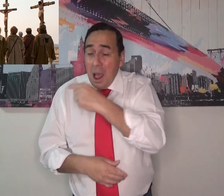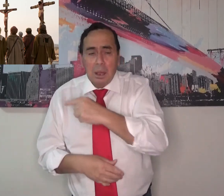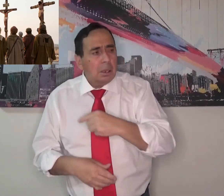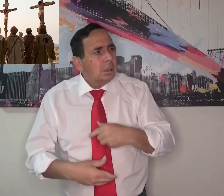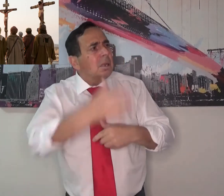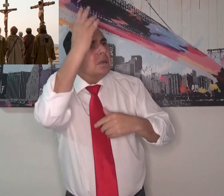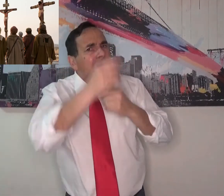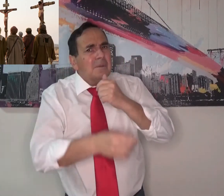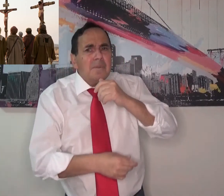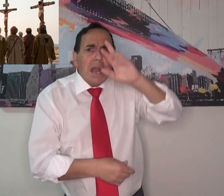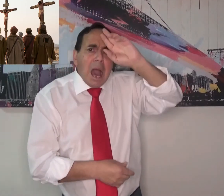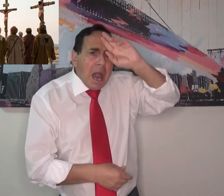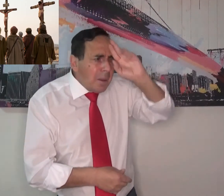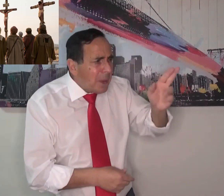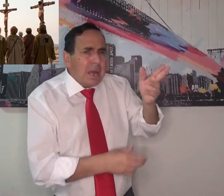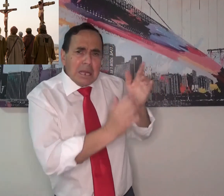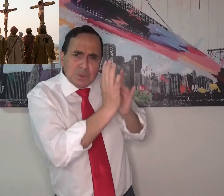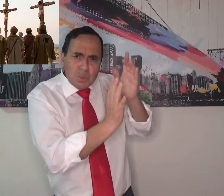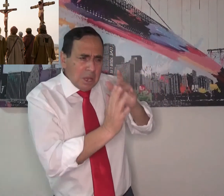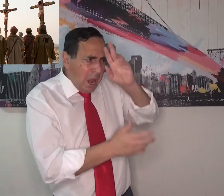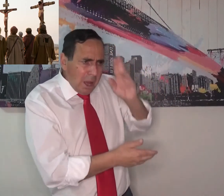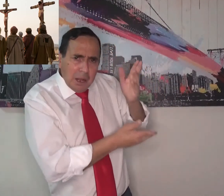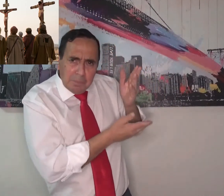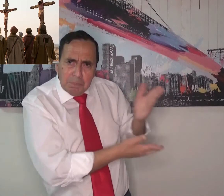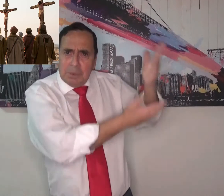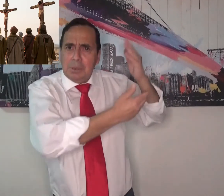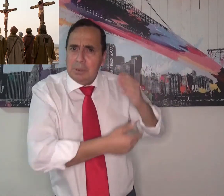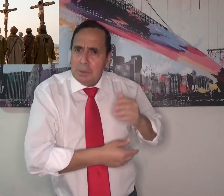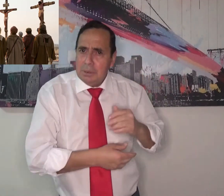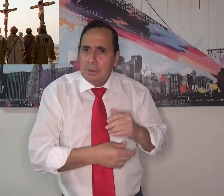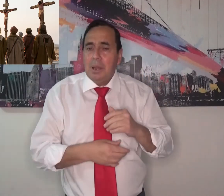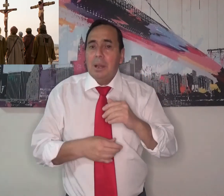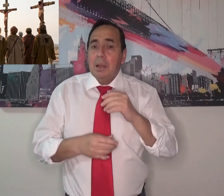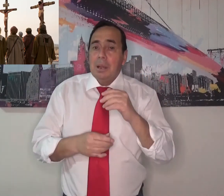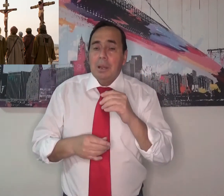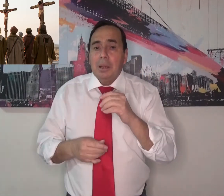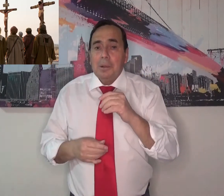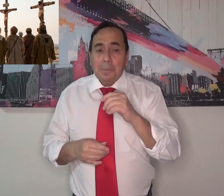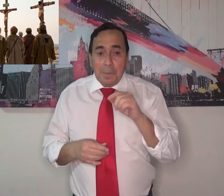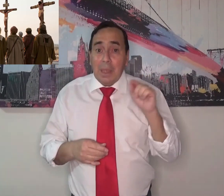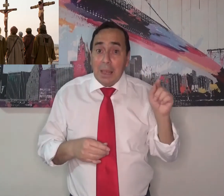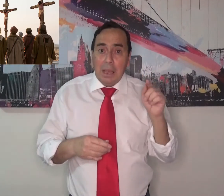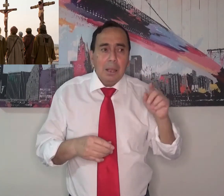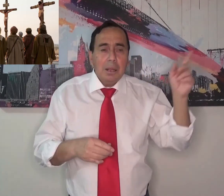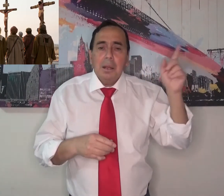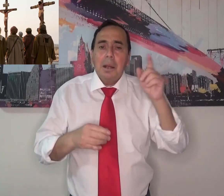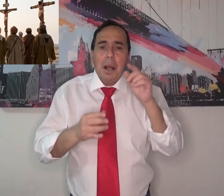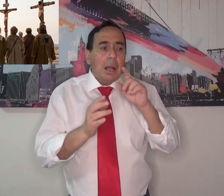Eran pecadores. Jesús era santo. Uno de los ladrones se burlaba de Jesús. El otro decía, por favor,